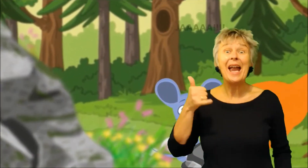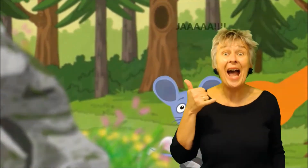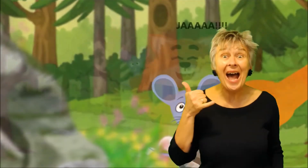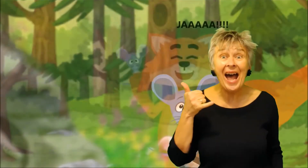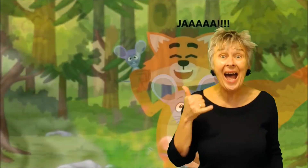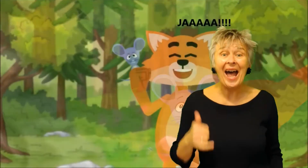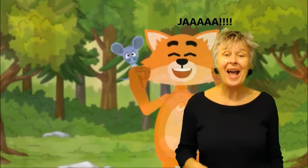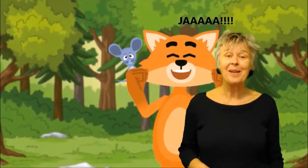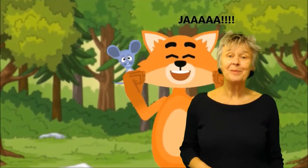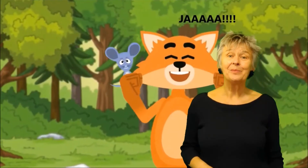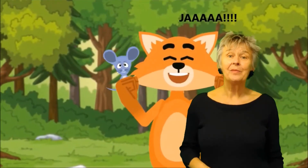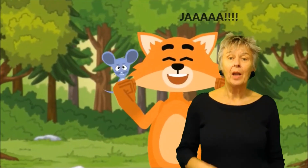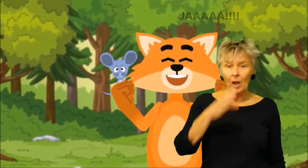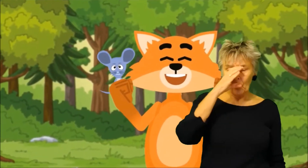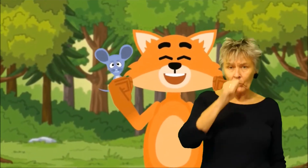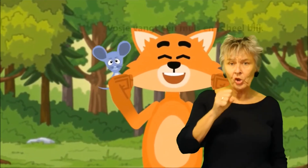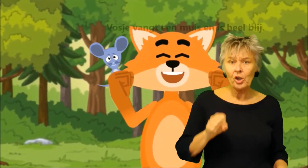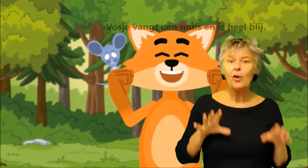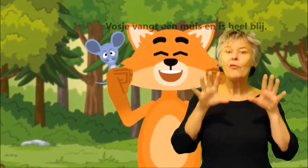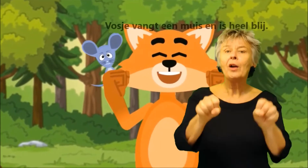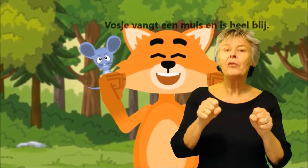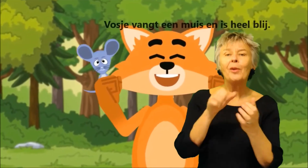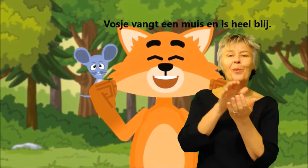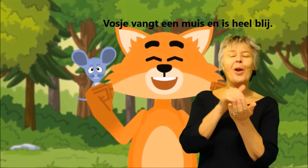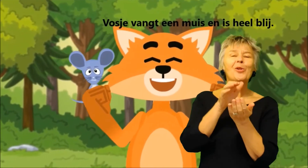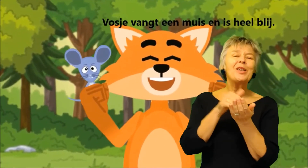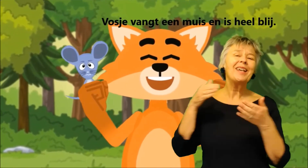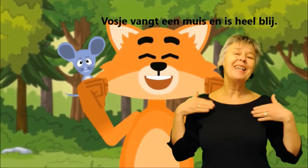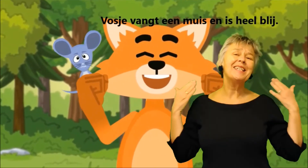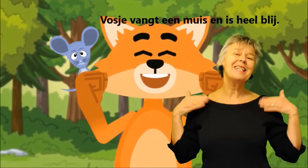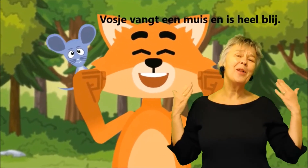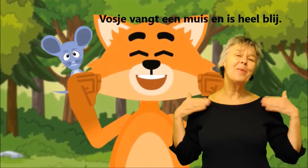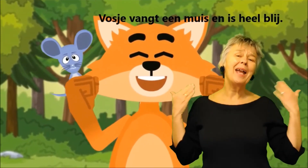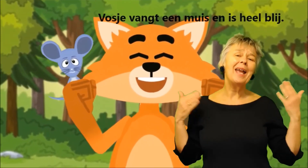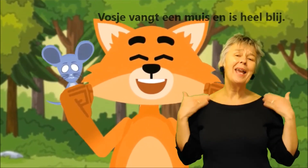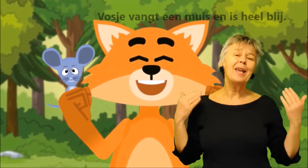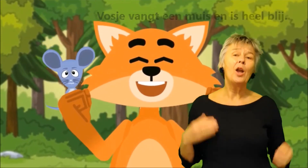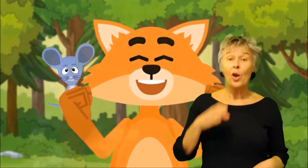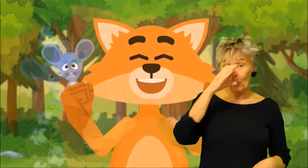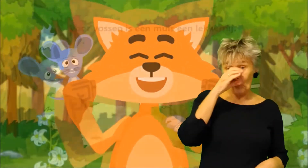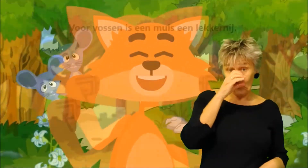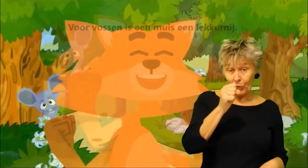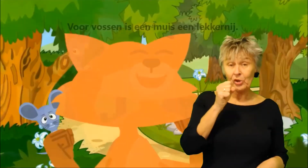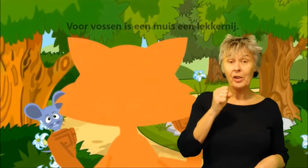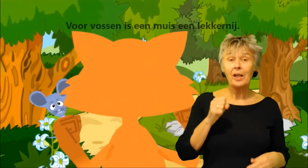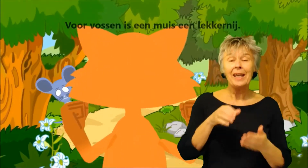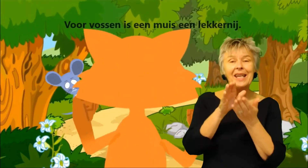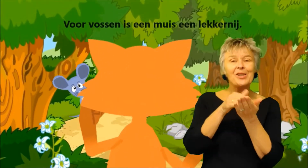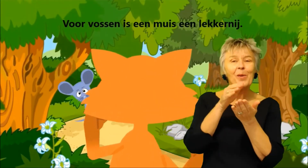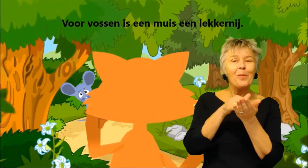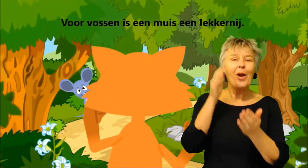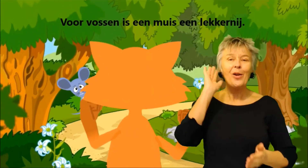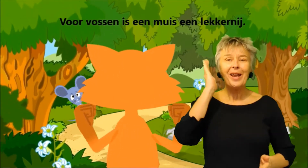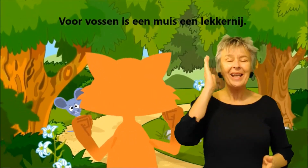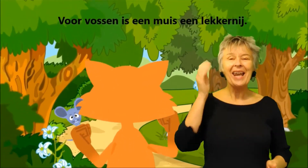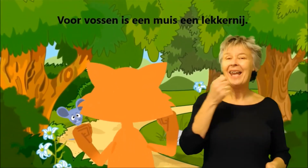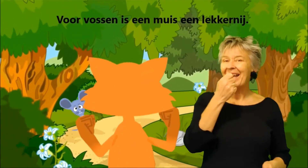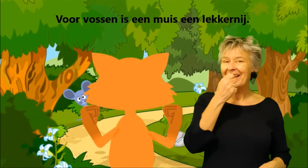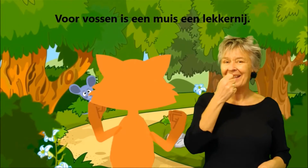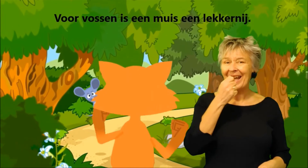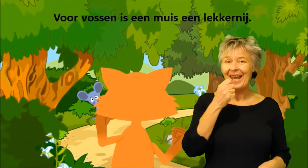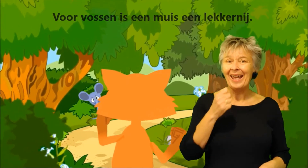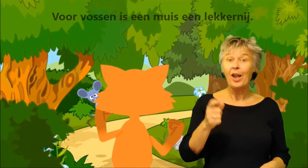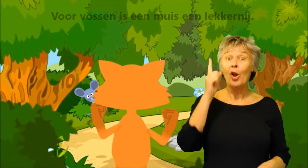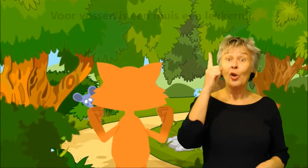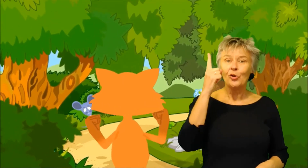muis, ja. Vosje vangt de muis en is heel blij, voor vossen is een muis een